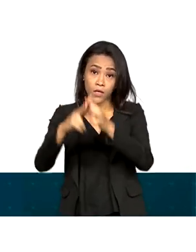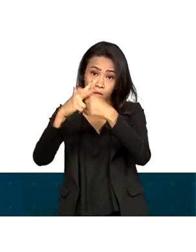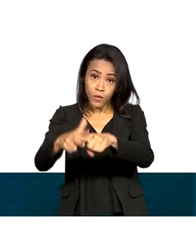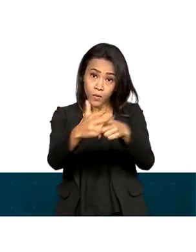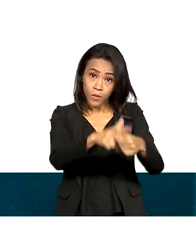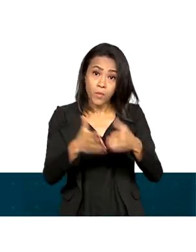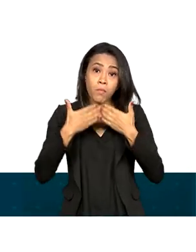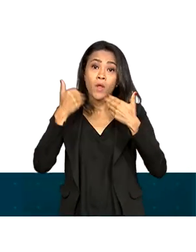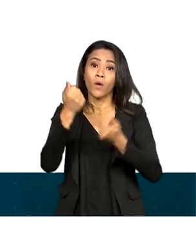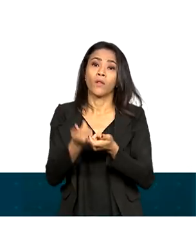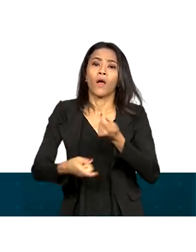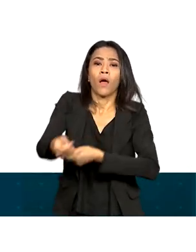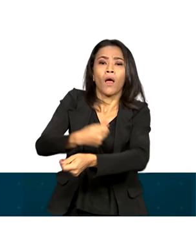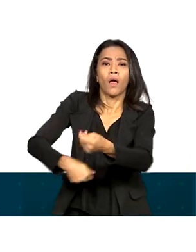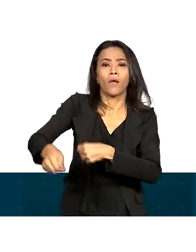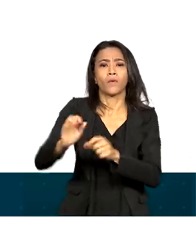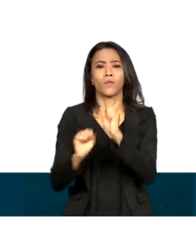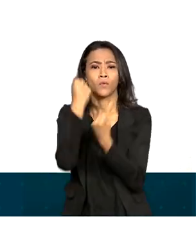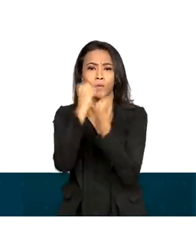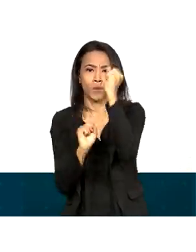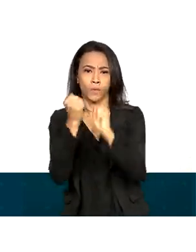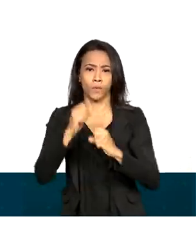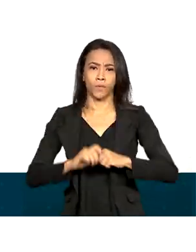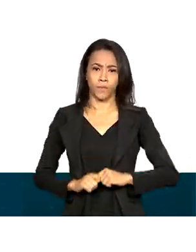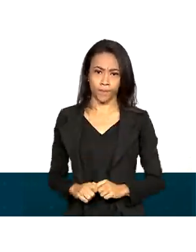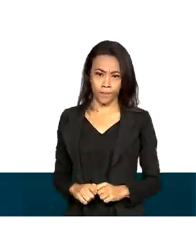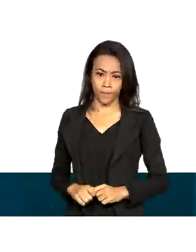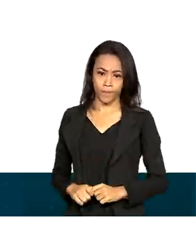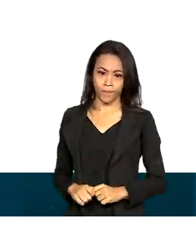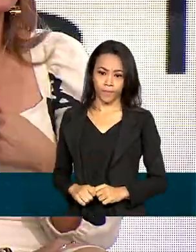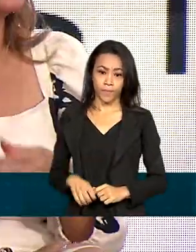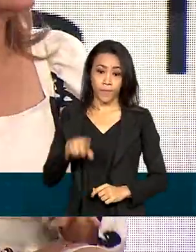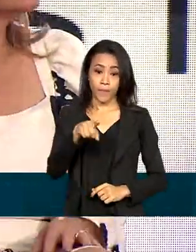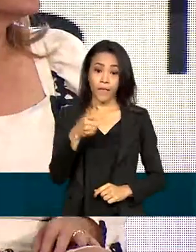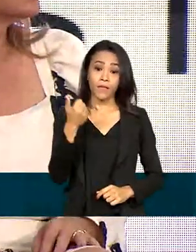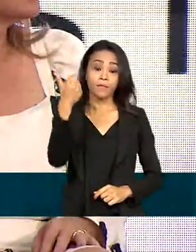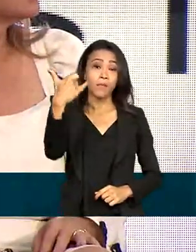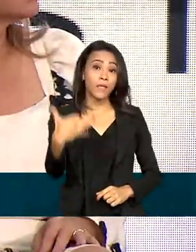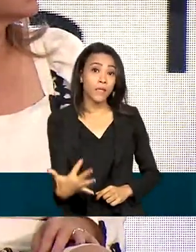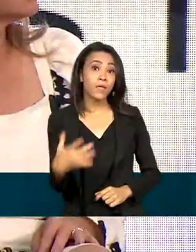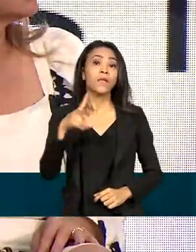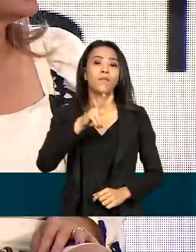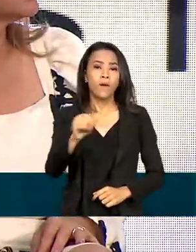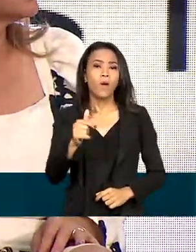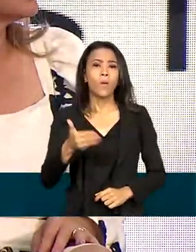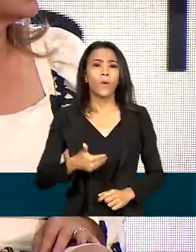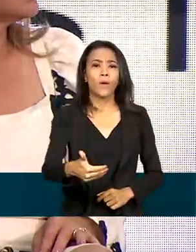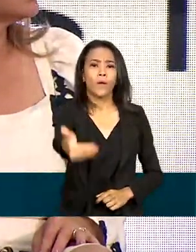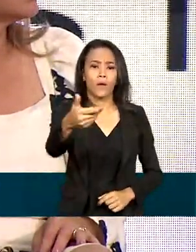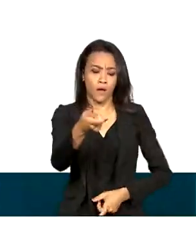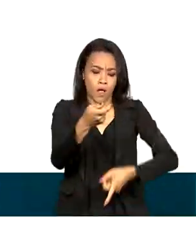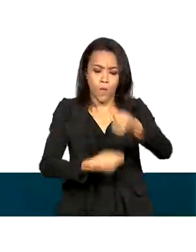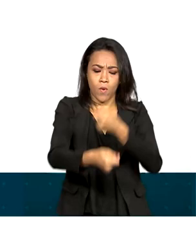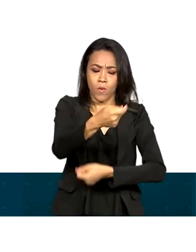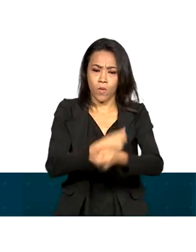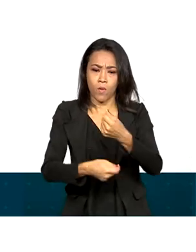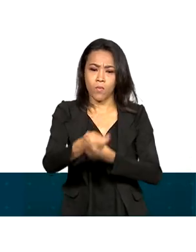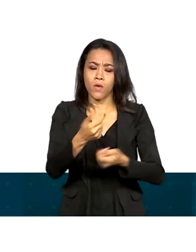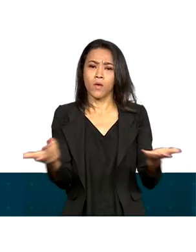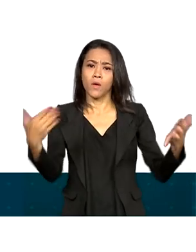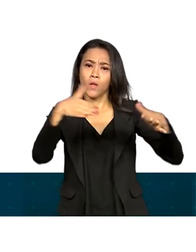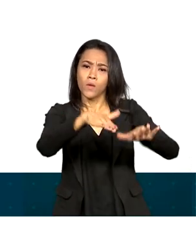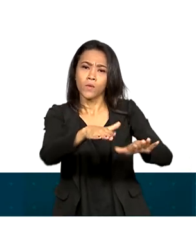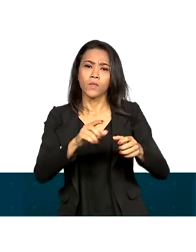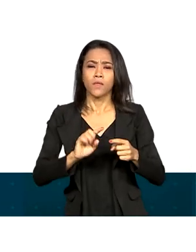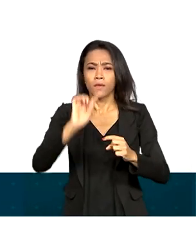agroindústria. O novo MEDIC será orientado para uma economia inclusiva, criativa